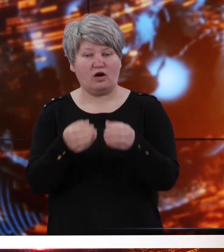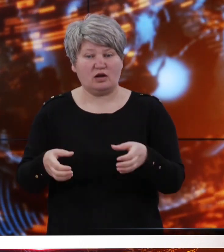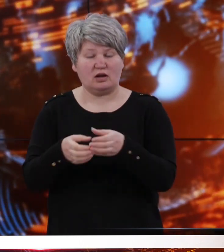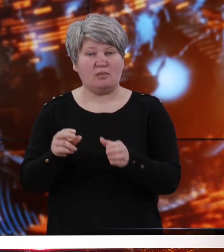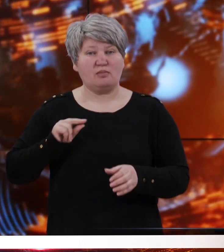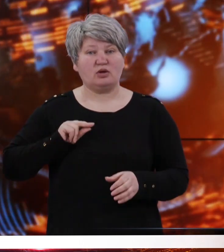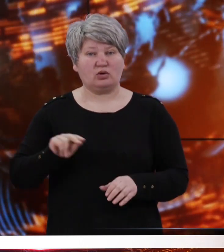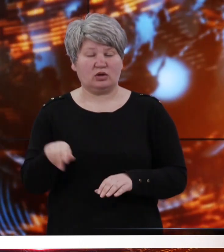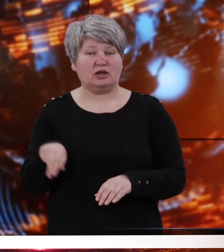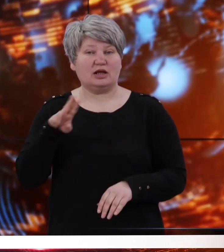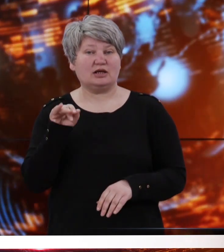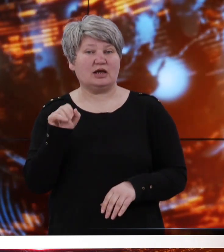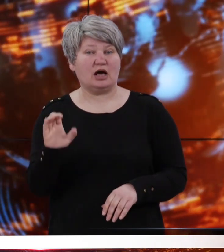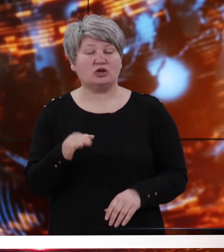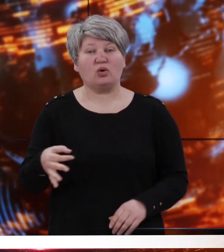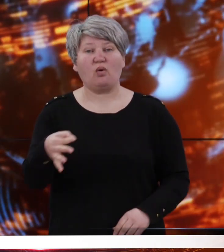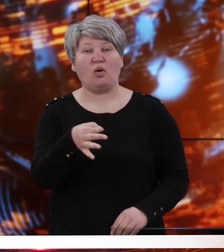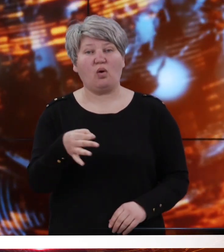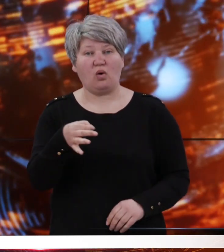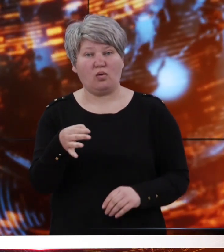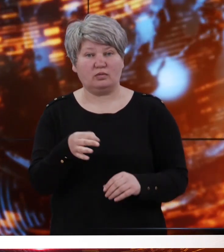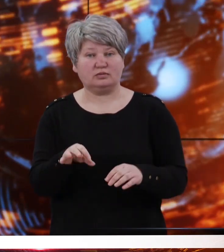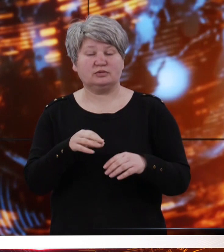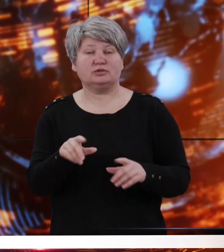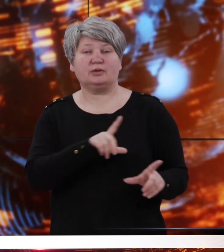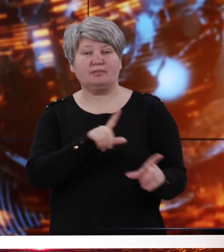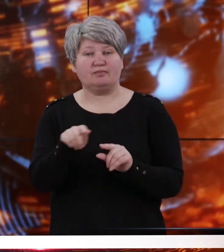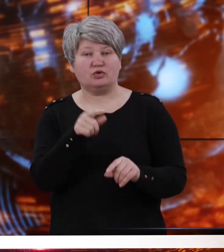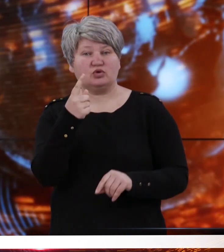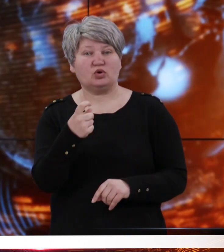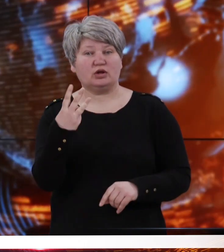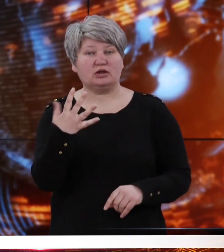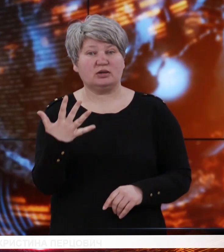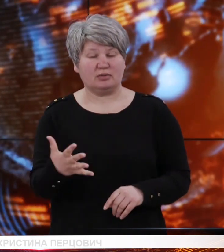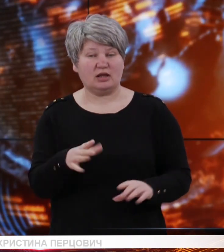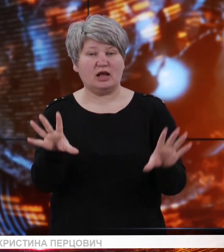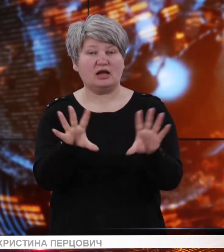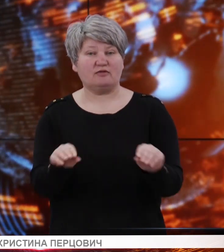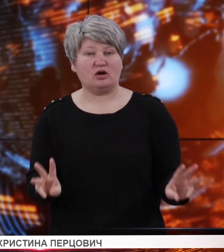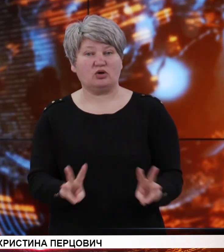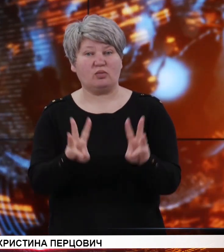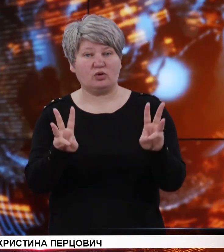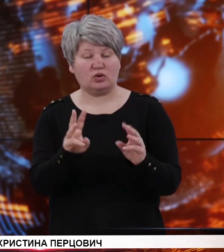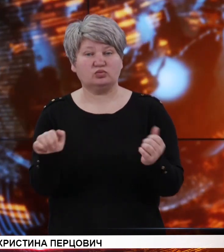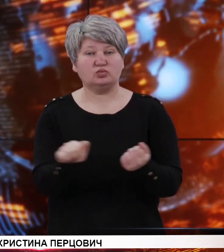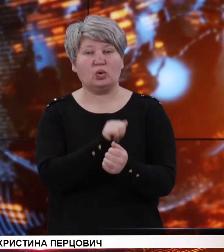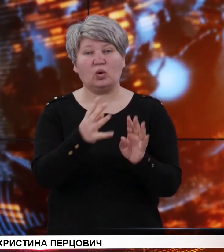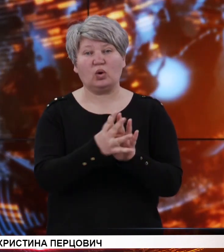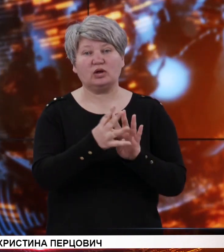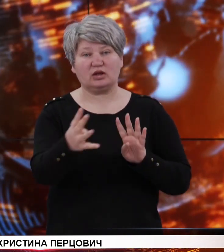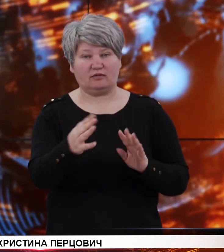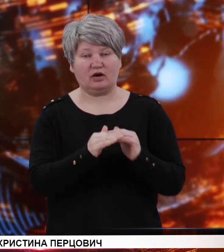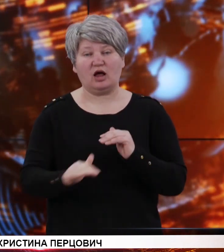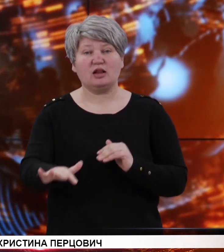Головного управління ДСНС в області здійснили 135 виїздів на ліквідацію пожеж та загорань сухої трави на